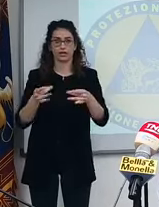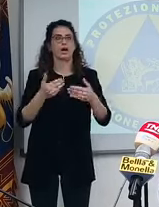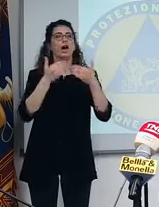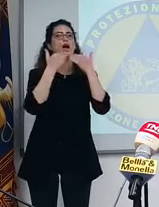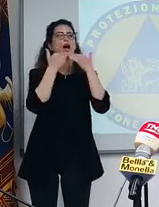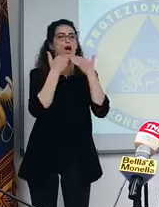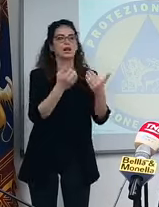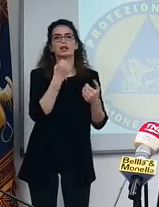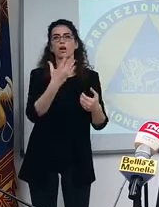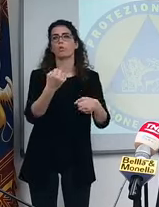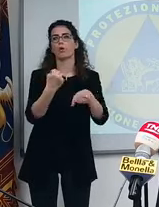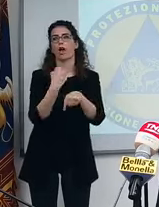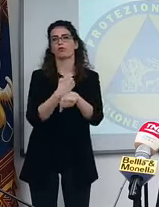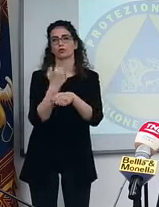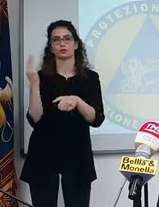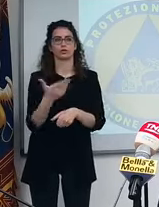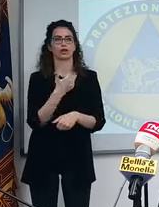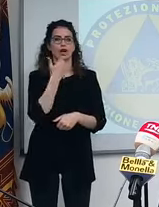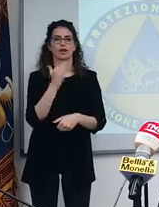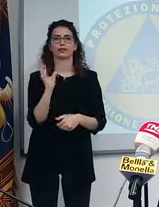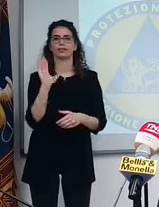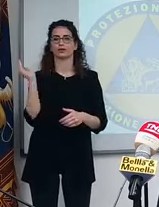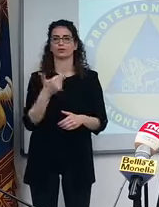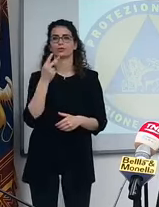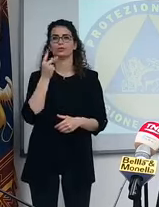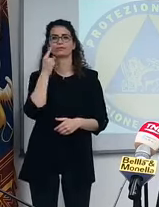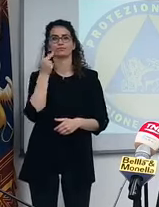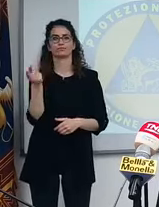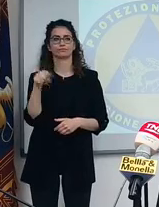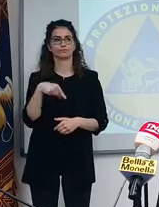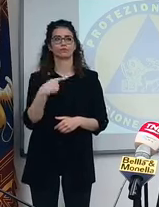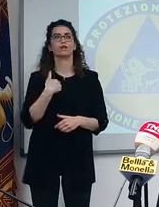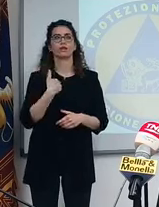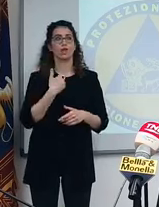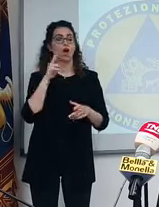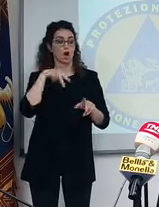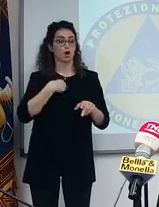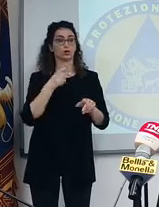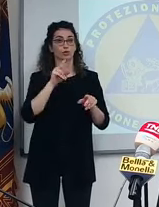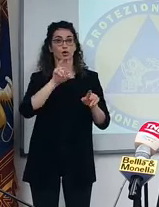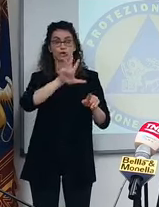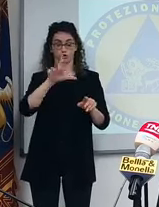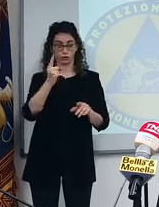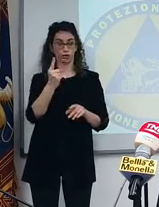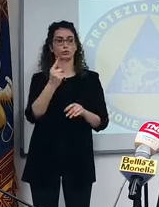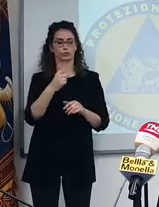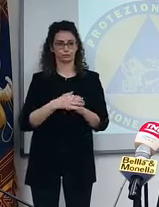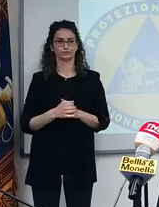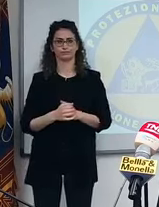Grazie, buon lavoro ragazzi. Grazie a tutti, a domani. Verifichiamo quella del 51, adesso la verifichiamo.